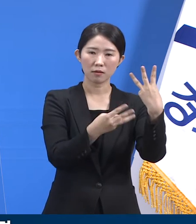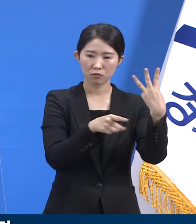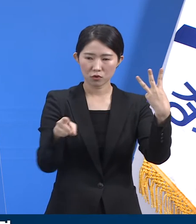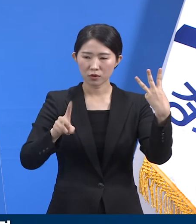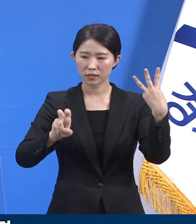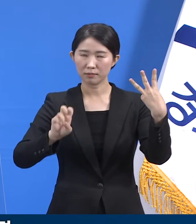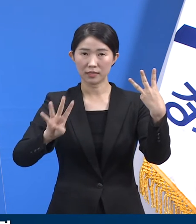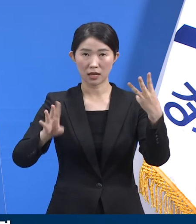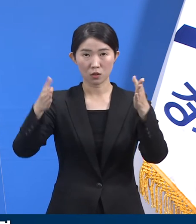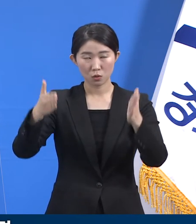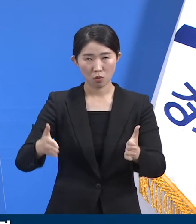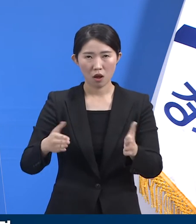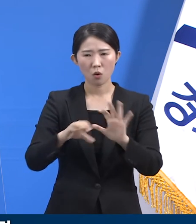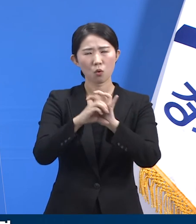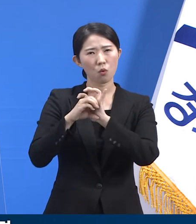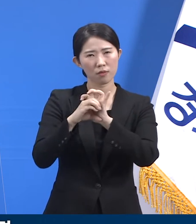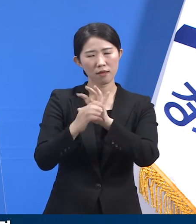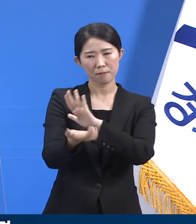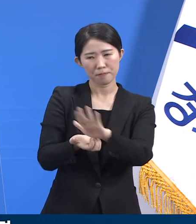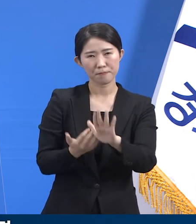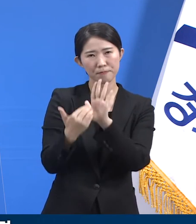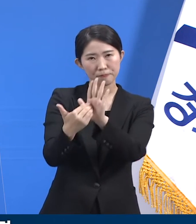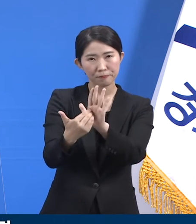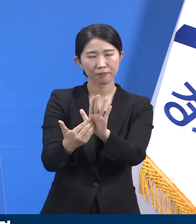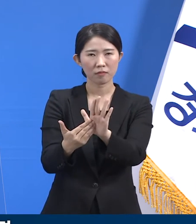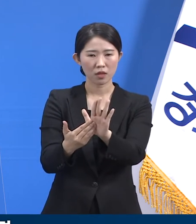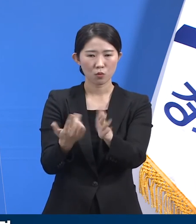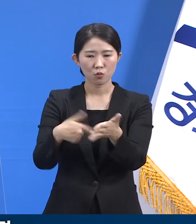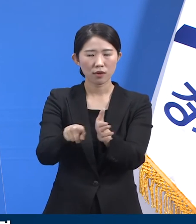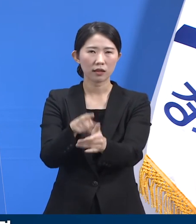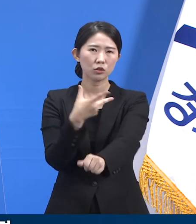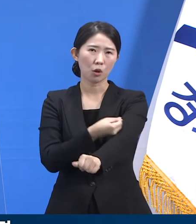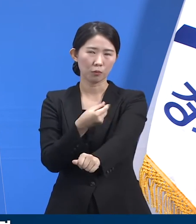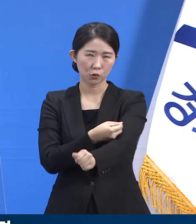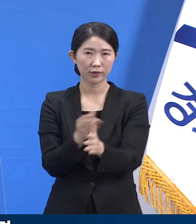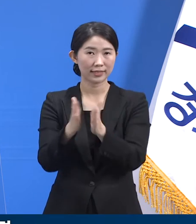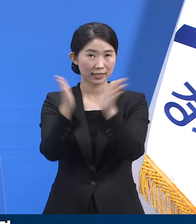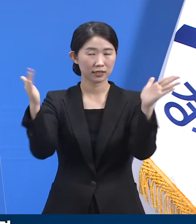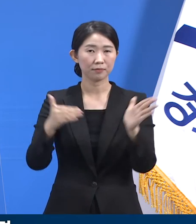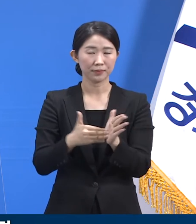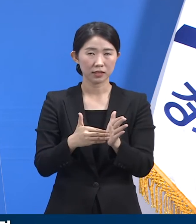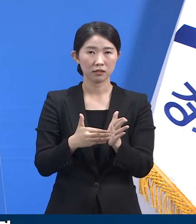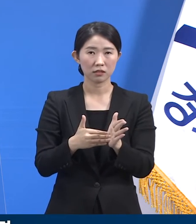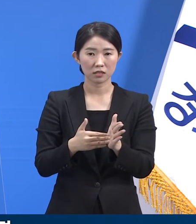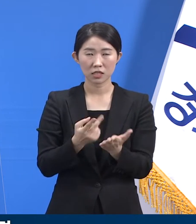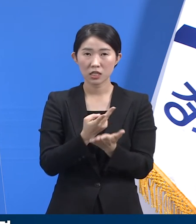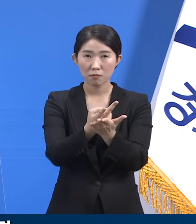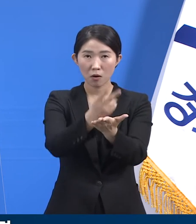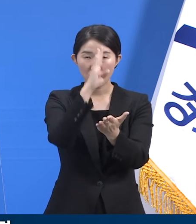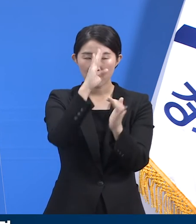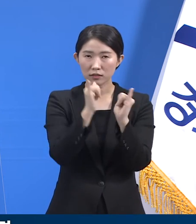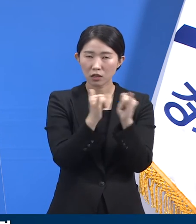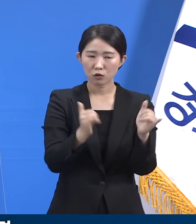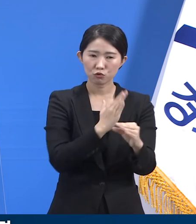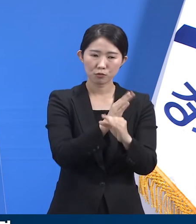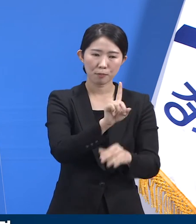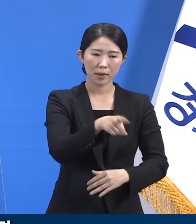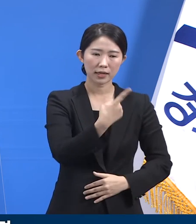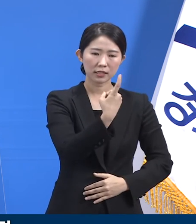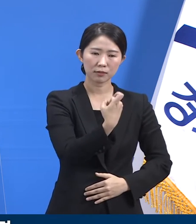24일 동안 코로나19 예방접종이 진행되었습니다. 입원 환자의 경우 총 116명 중